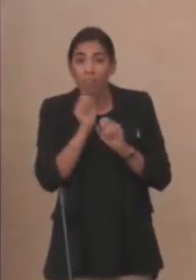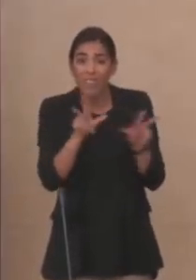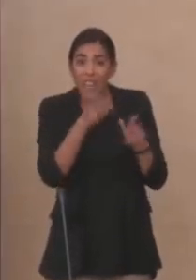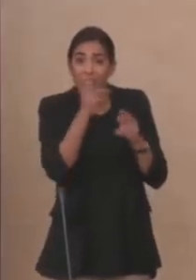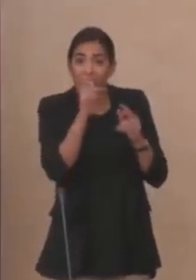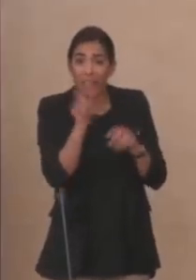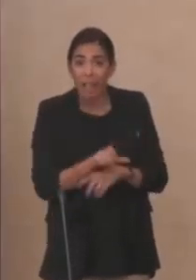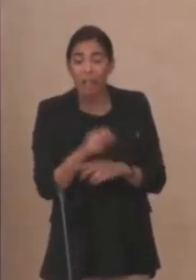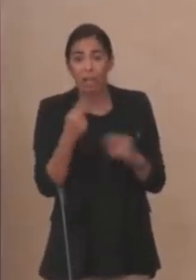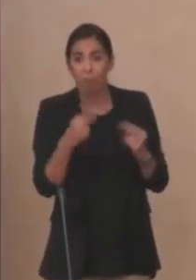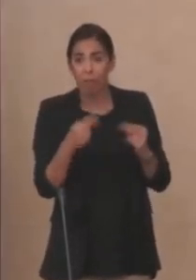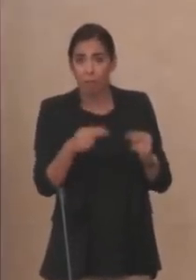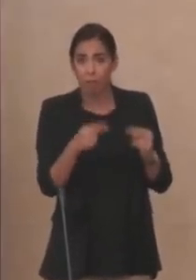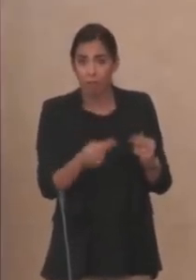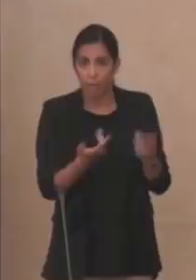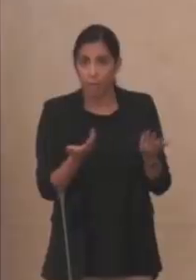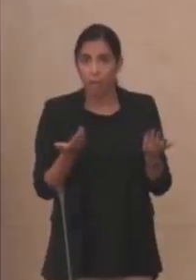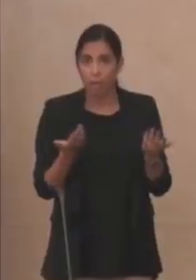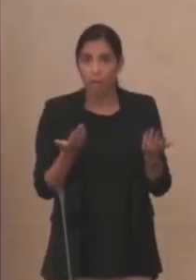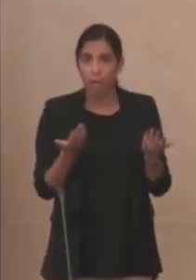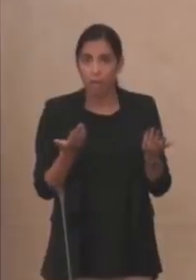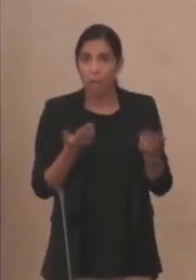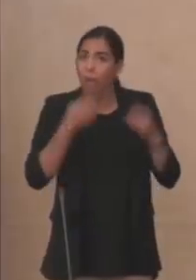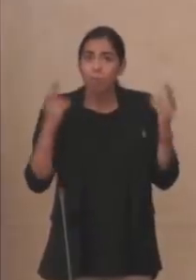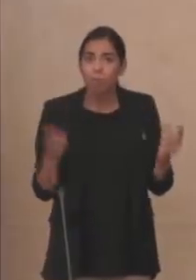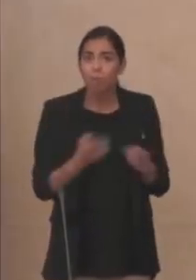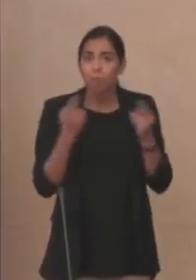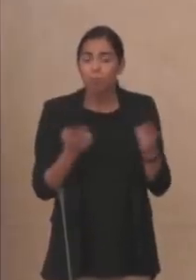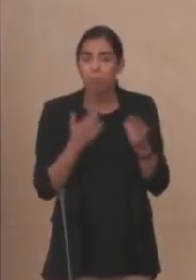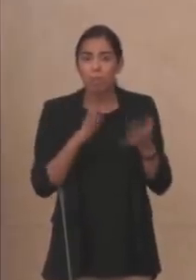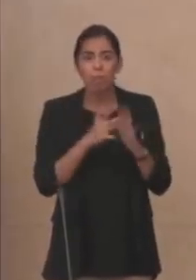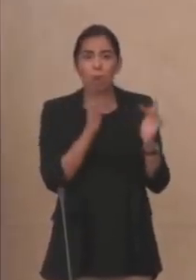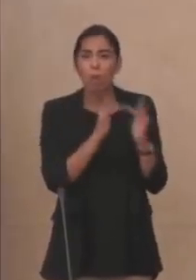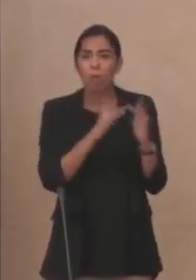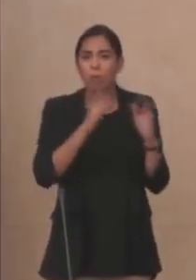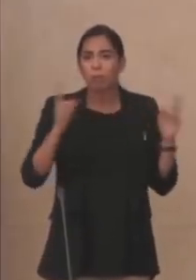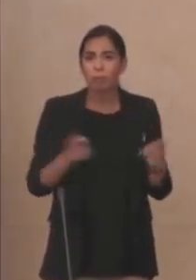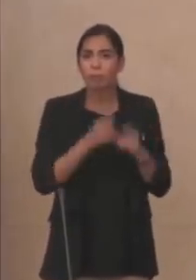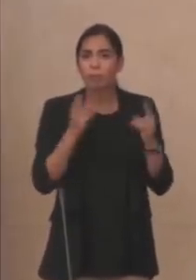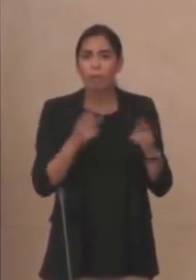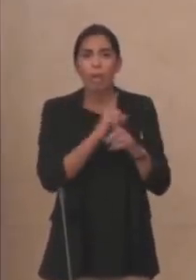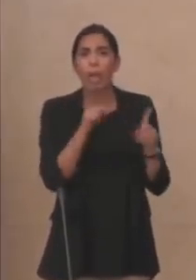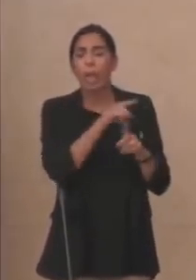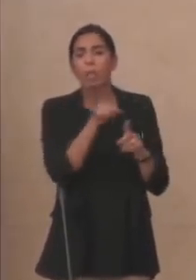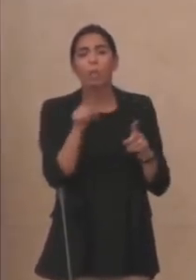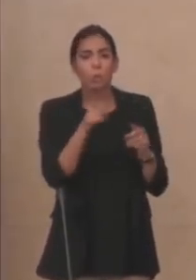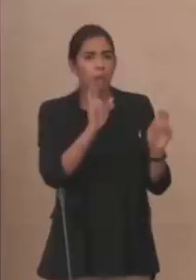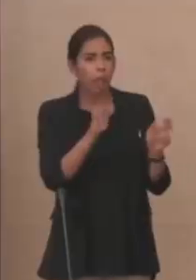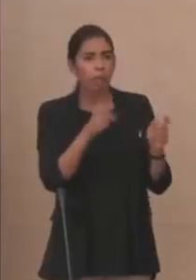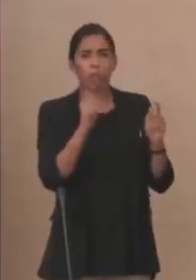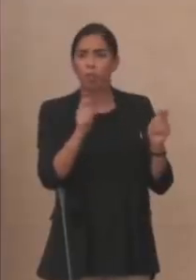Allora appurai l'impossibilità, c'è nessun mezzo di comunicazione di massa dette spazio a